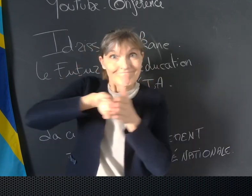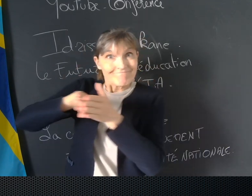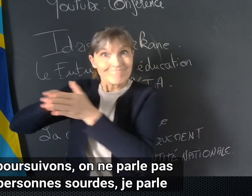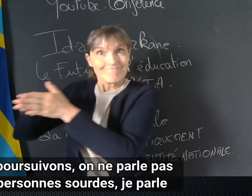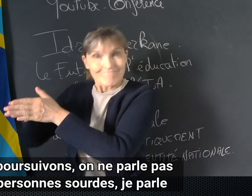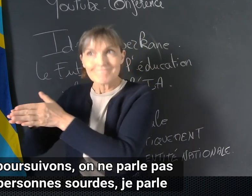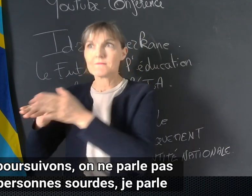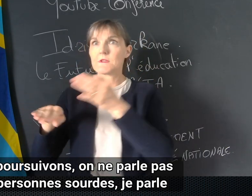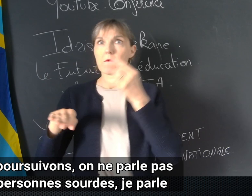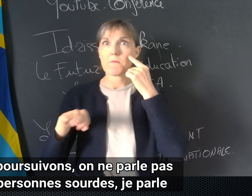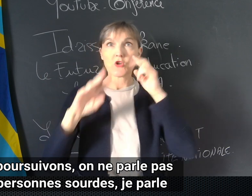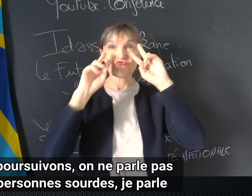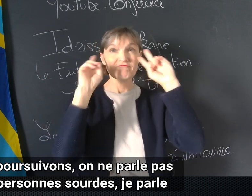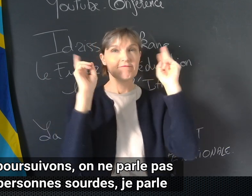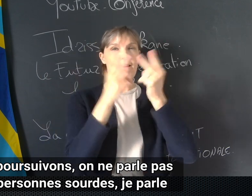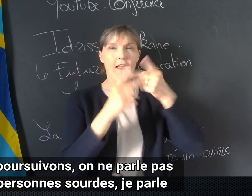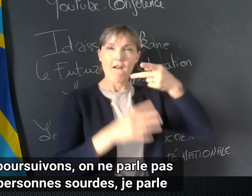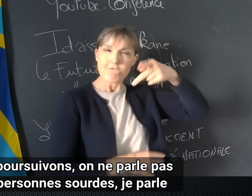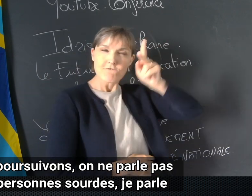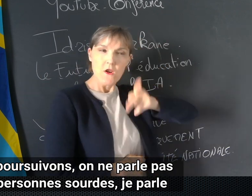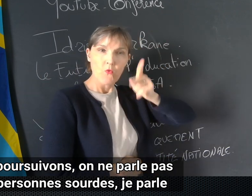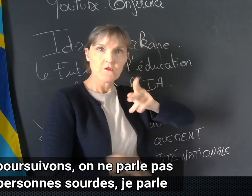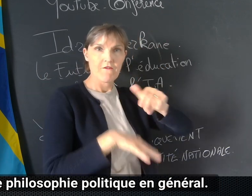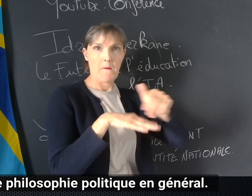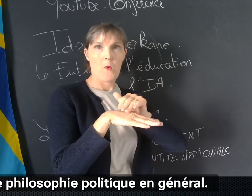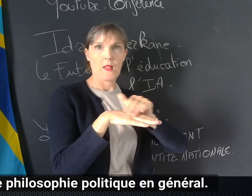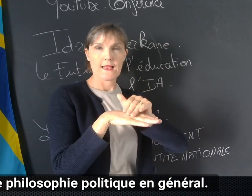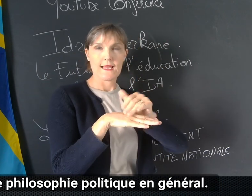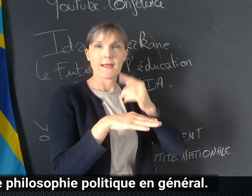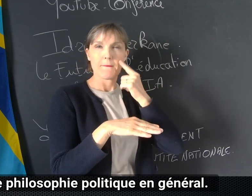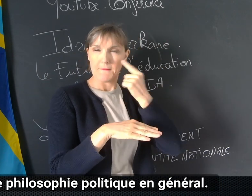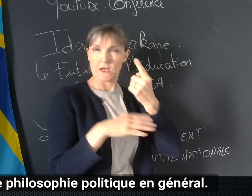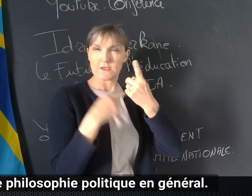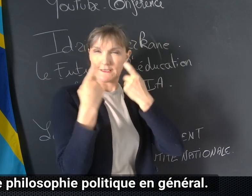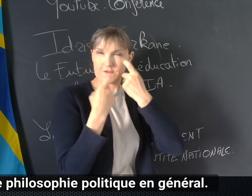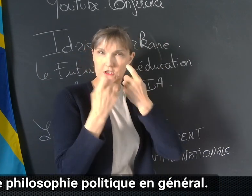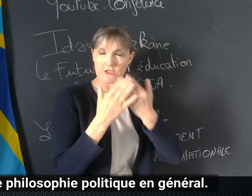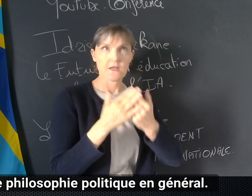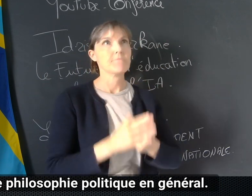Alors là, on ne parle pas des personnes sourdes, je parle vraiment de philosophie politique en général.